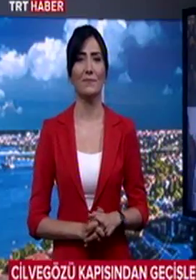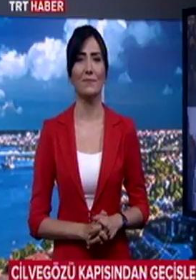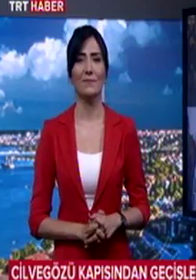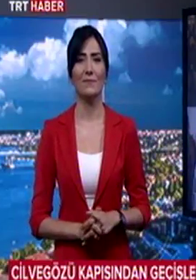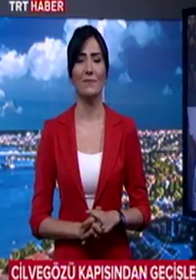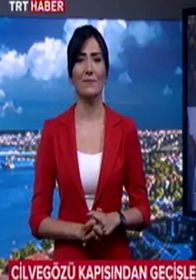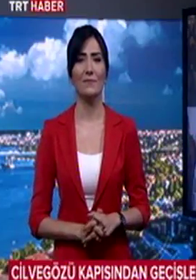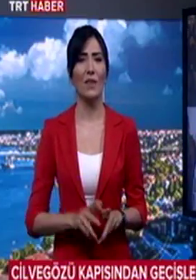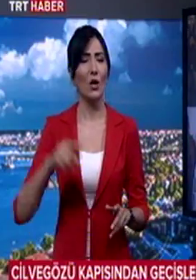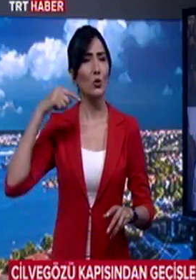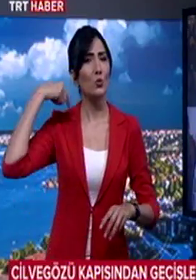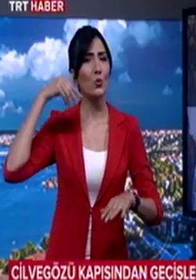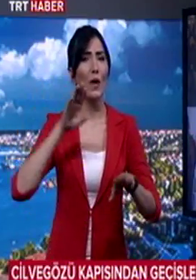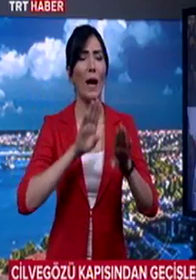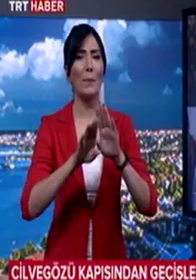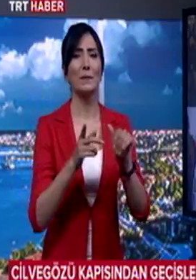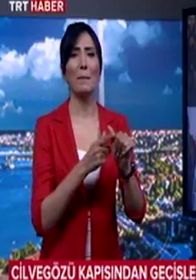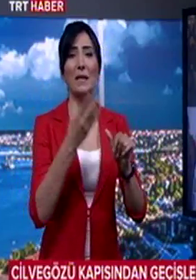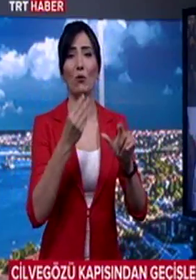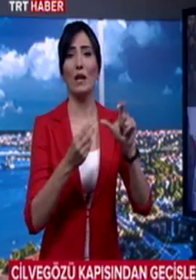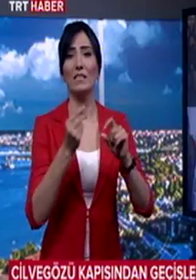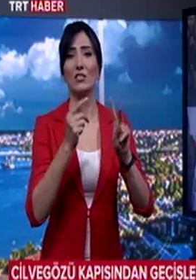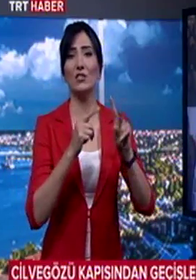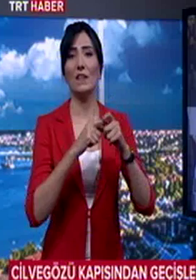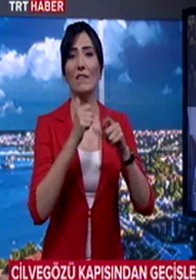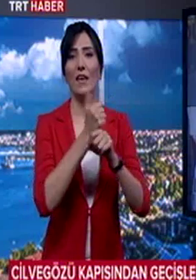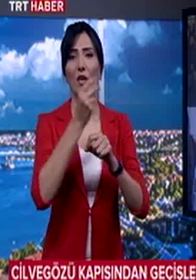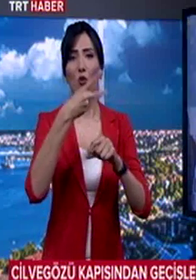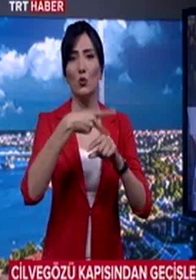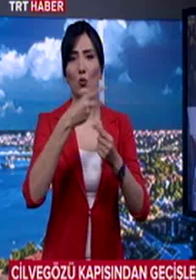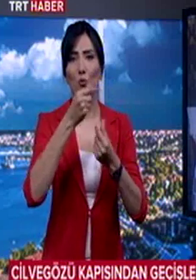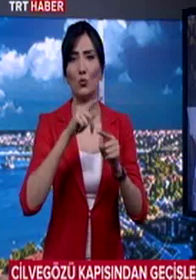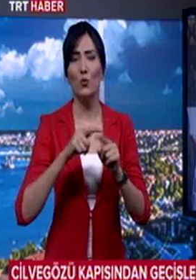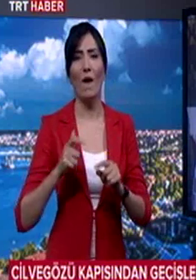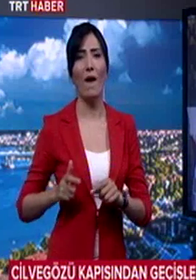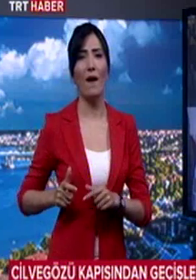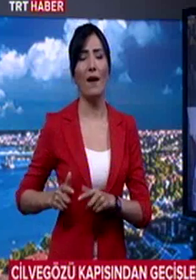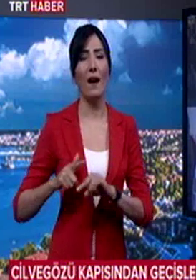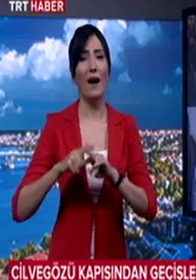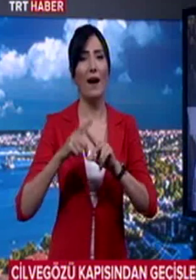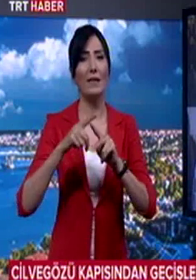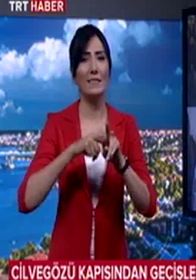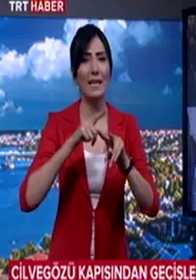Kapılarımızdan biri olan cilve gözü, Hatay'da bulunan cilve gözü, karşı kapısı Babül Hava,